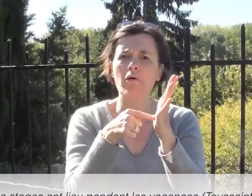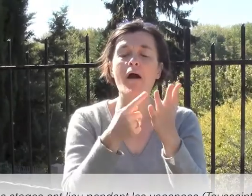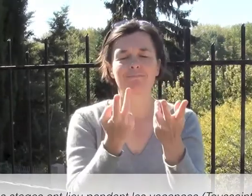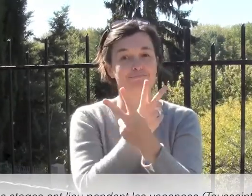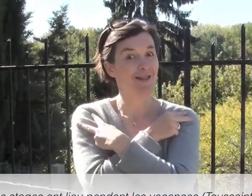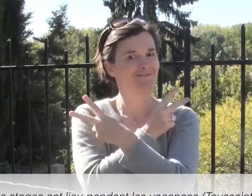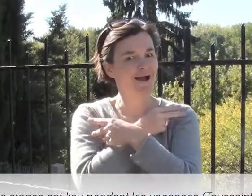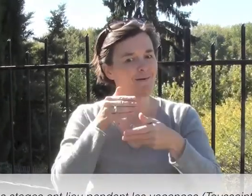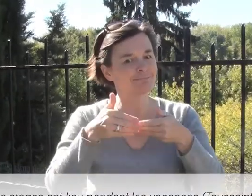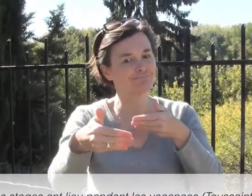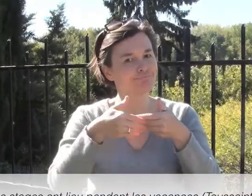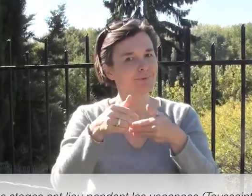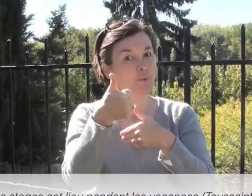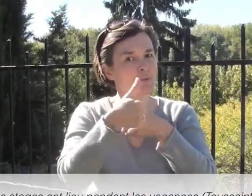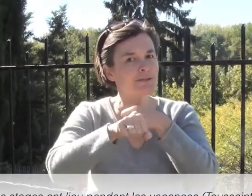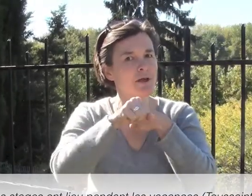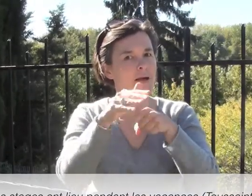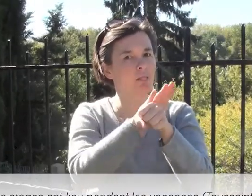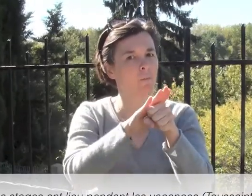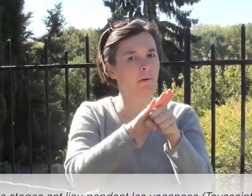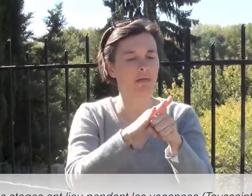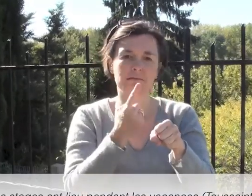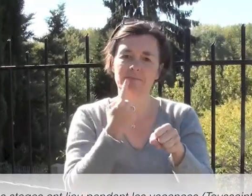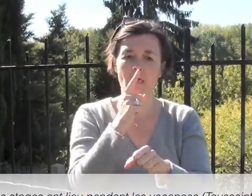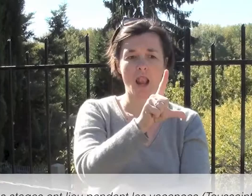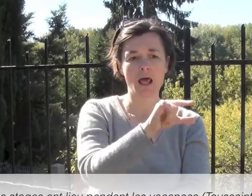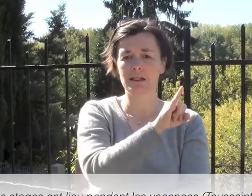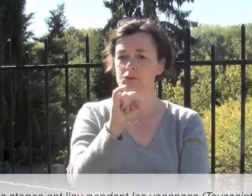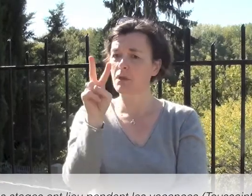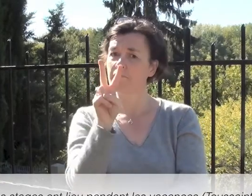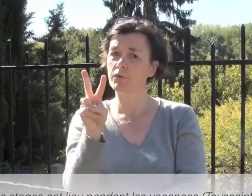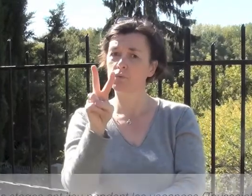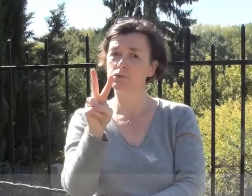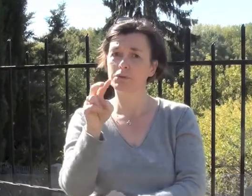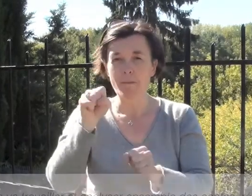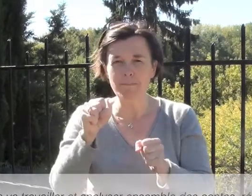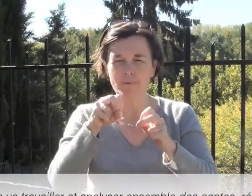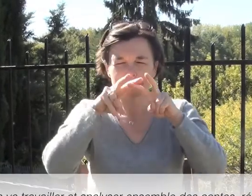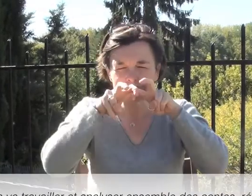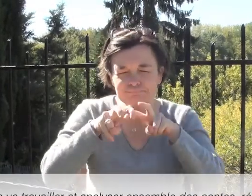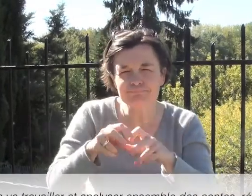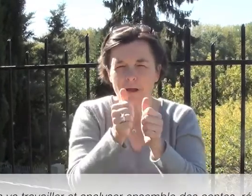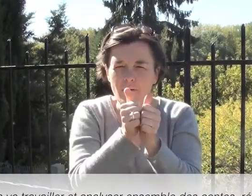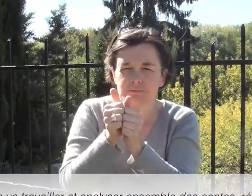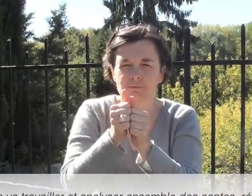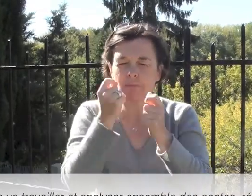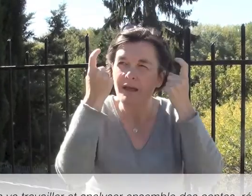Les stages ont lieu pendant les vacances de la Toussaint et les vacances d'iver, pendant 5 jours complets du lundi au vendredi. Nous allons travailler